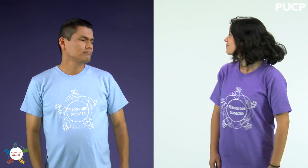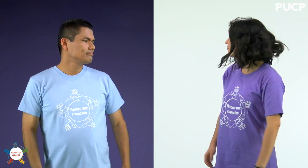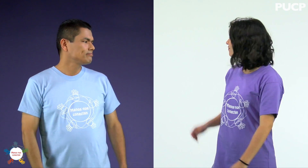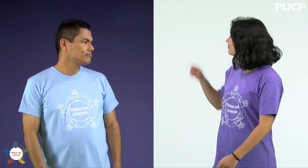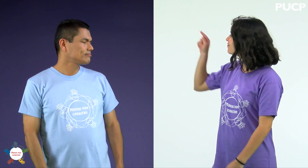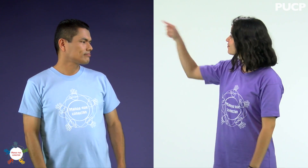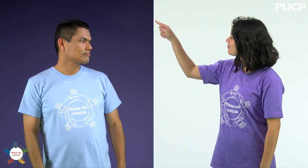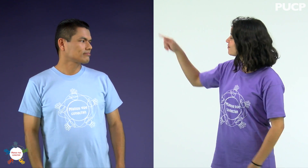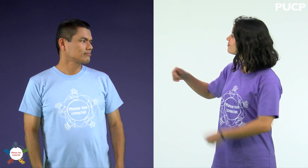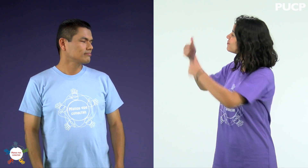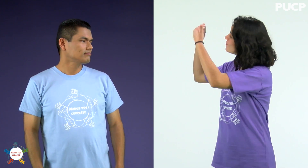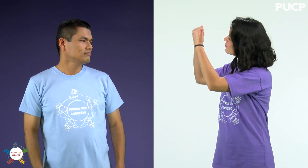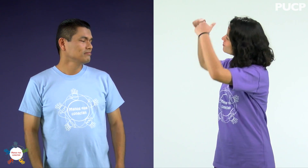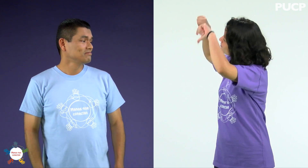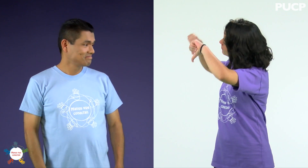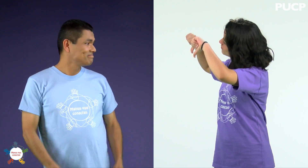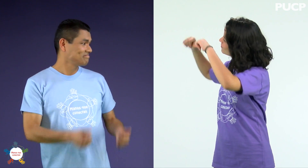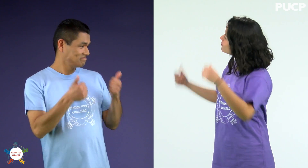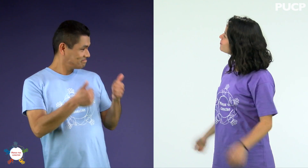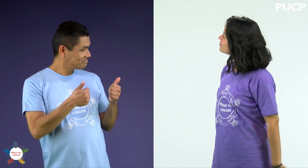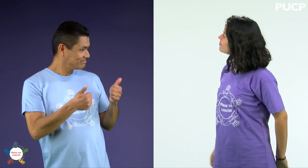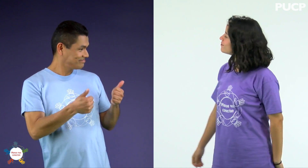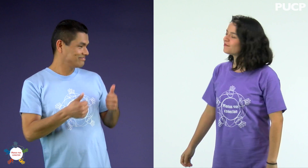¿Cómo estás? ¡Bien!